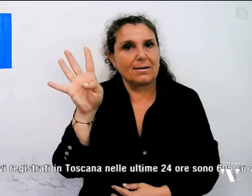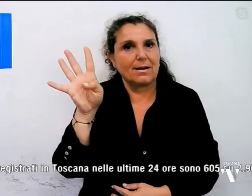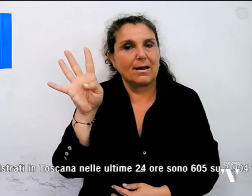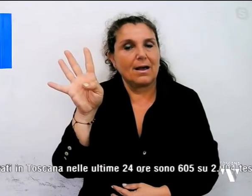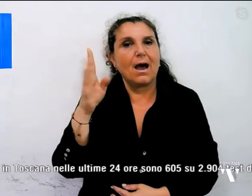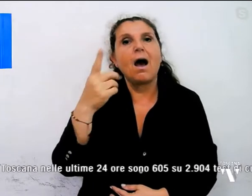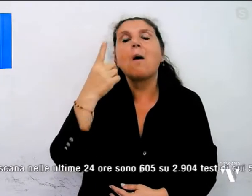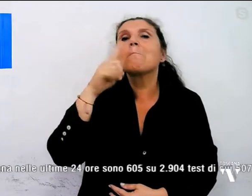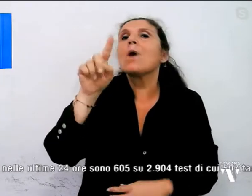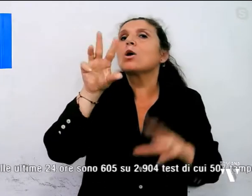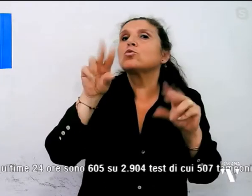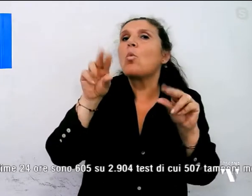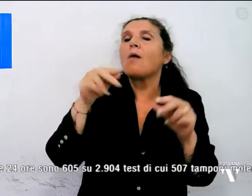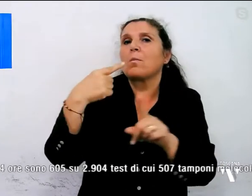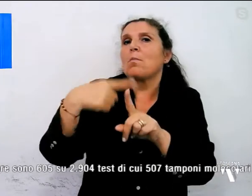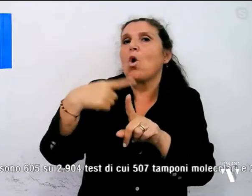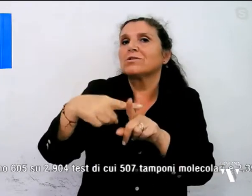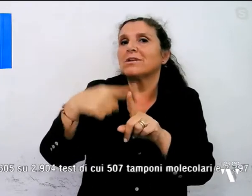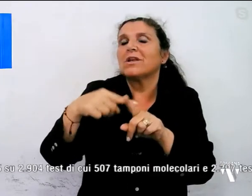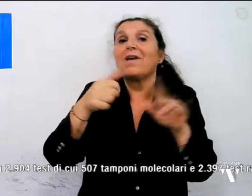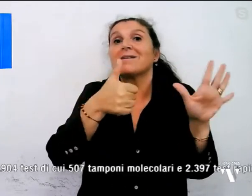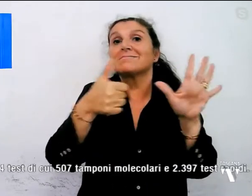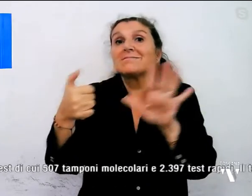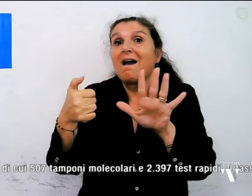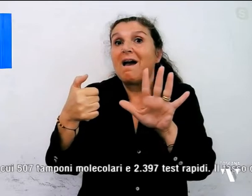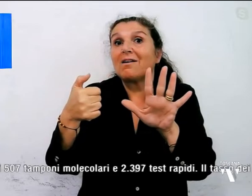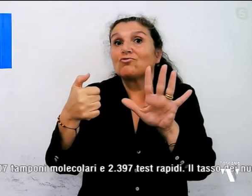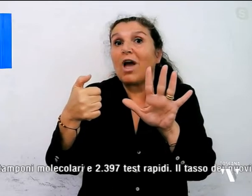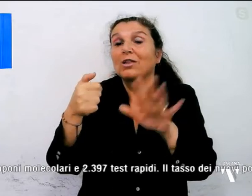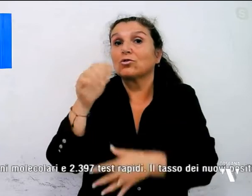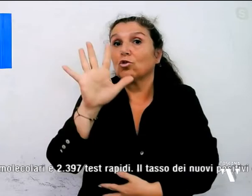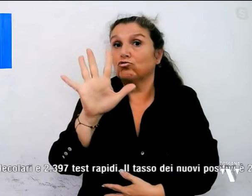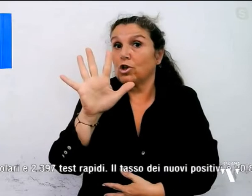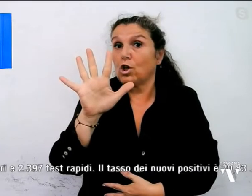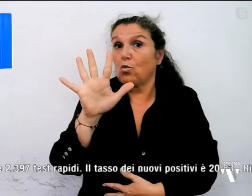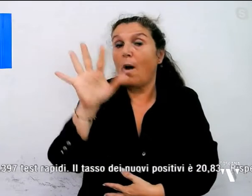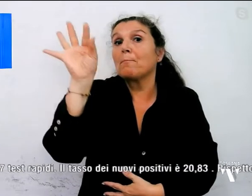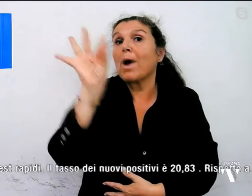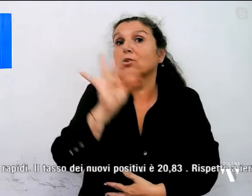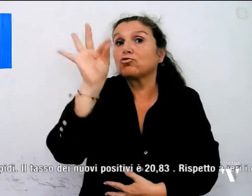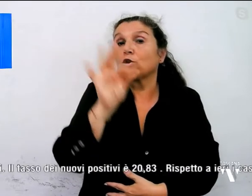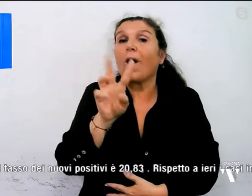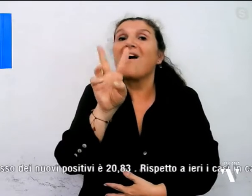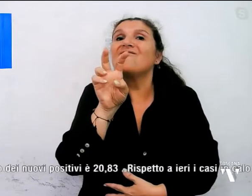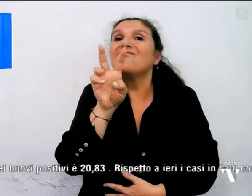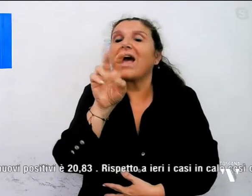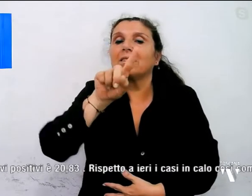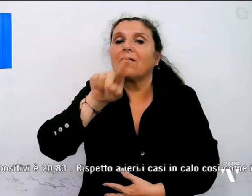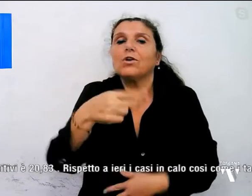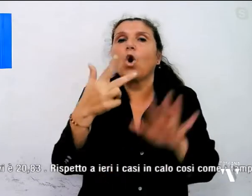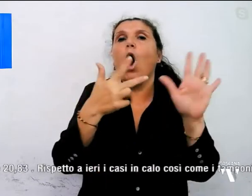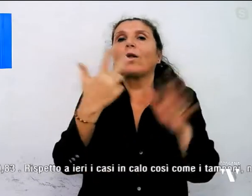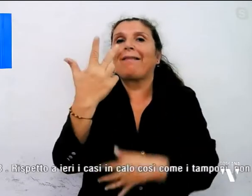nuovi positivi sono 605, il tasso è del 20,83